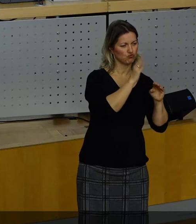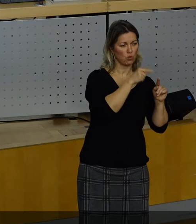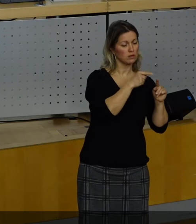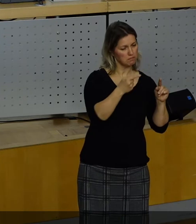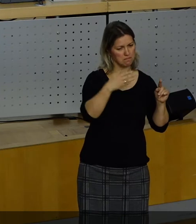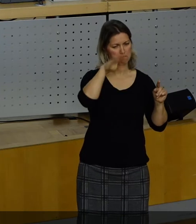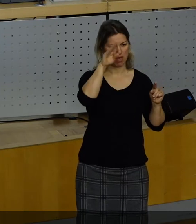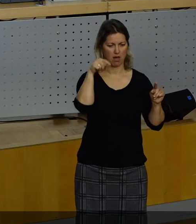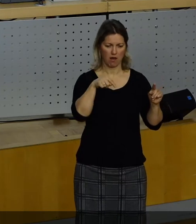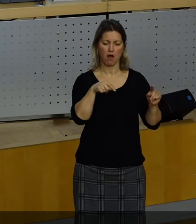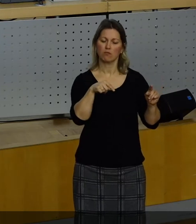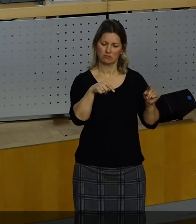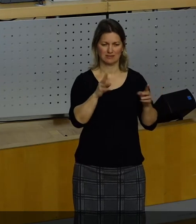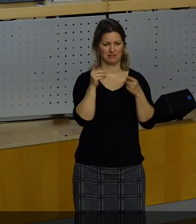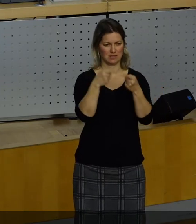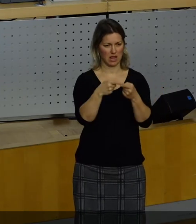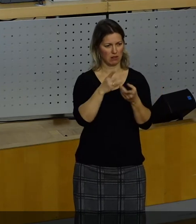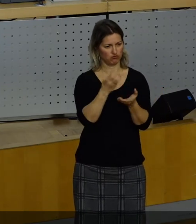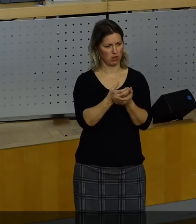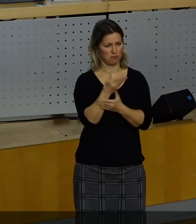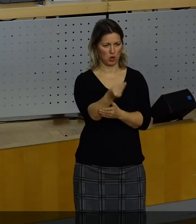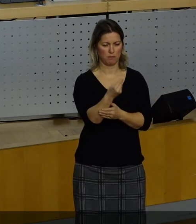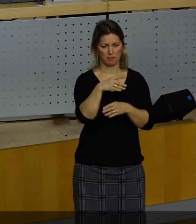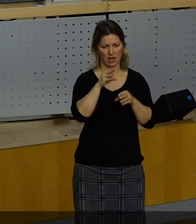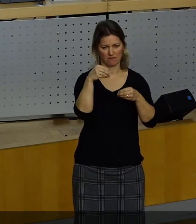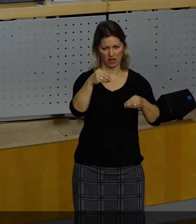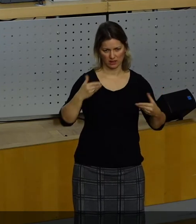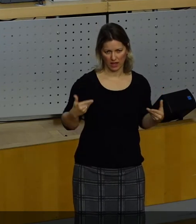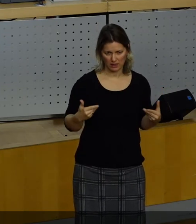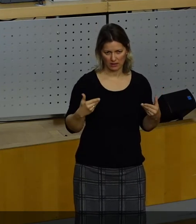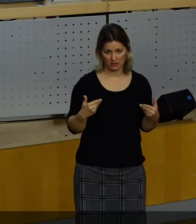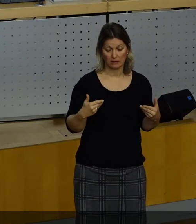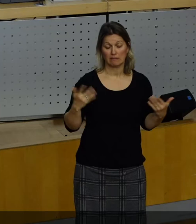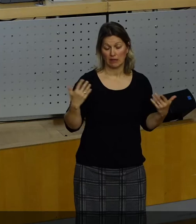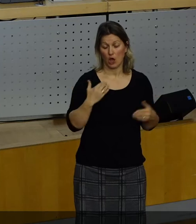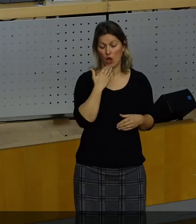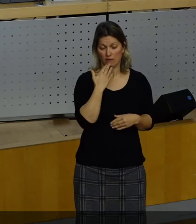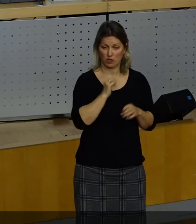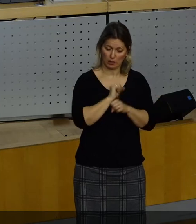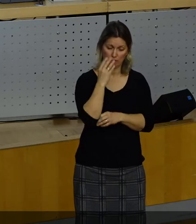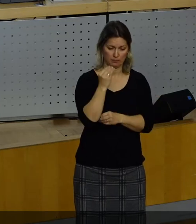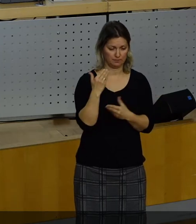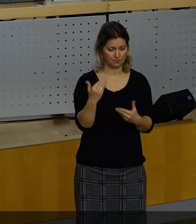Qualität dieser Stadt zuzufügen. Und ich hoffe, dass uns das dennoch noch gelingen wird. Herzlichen Dank.